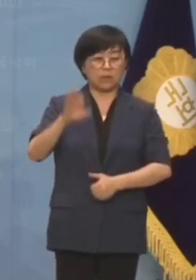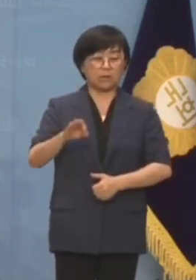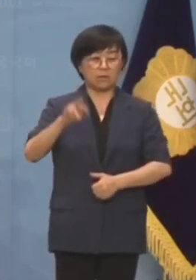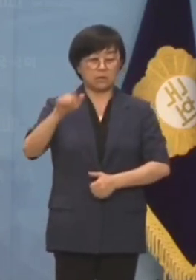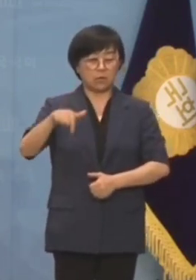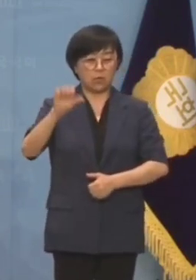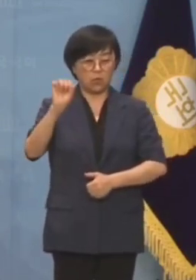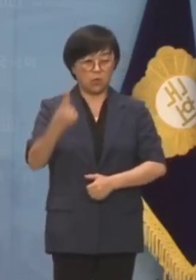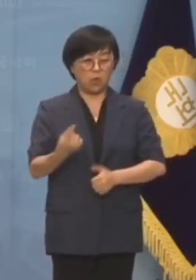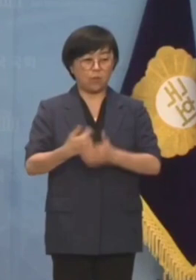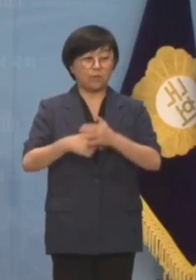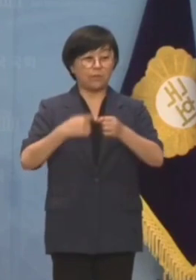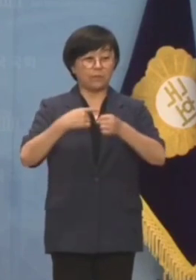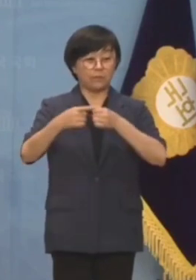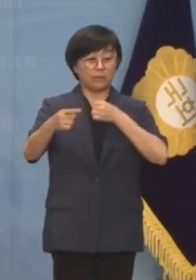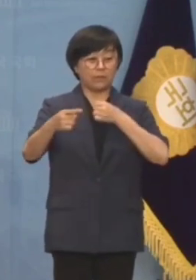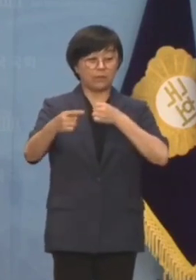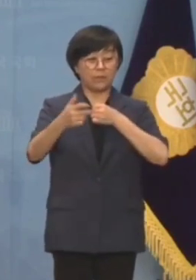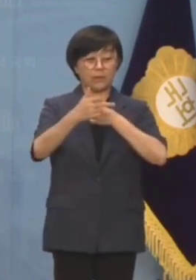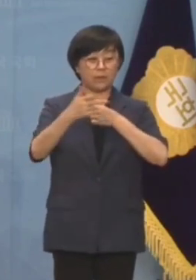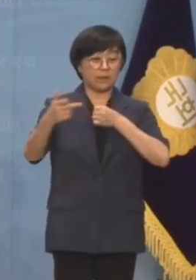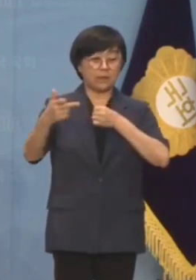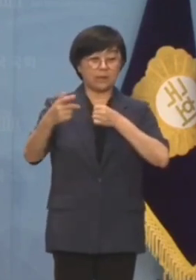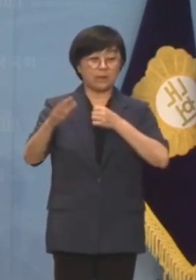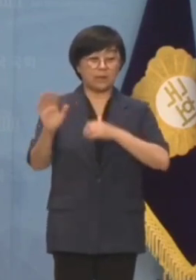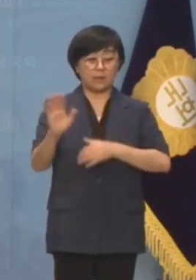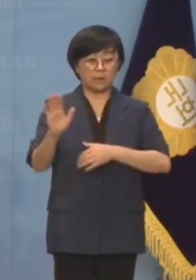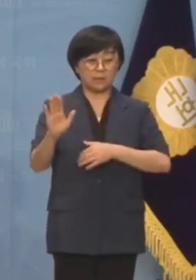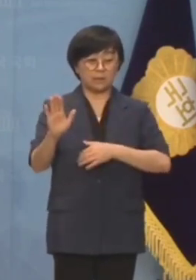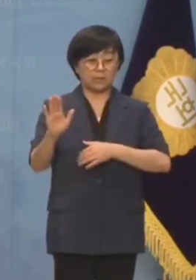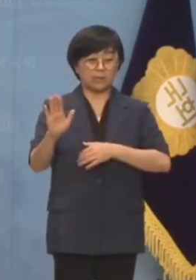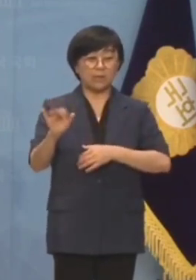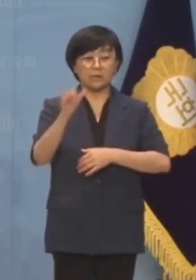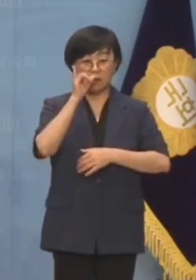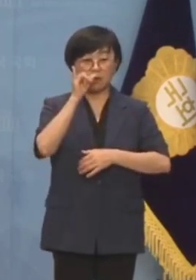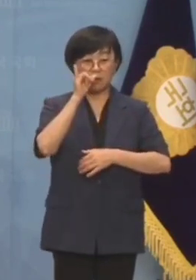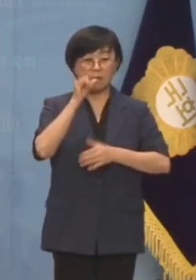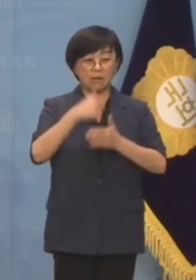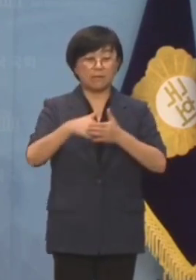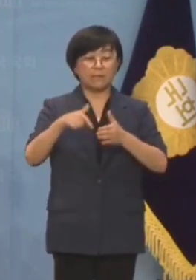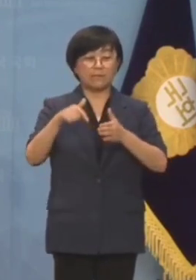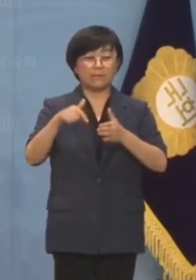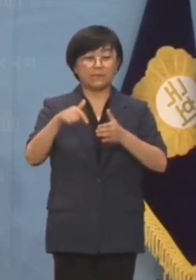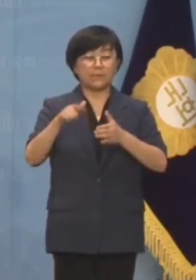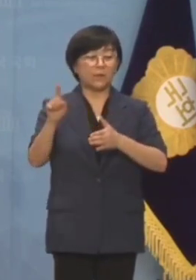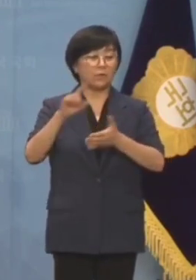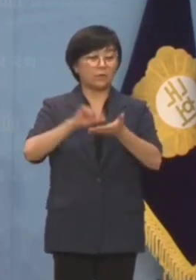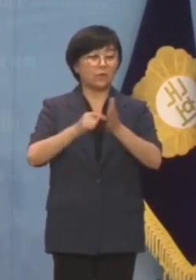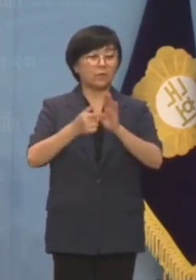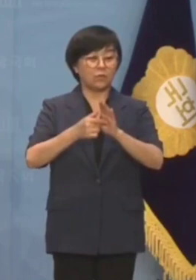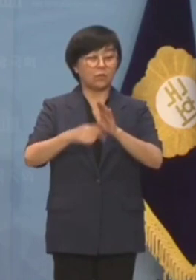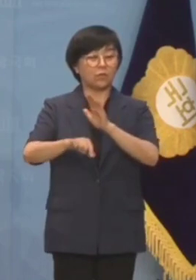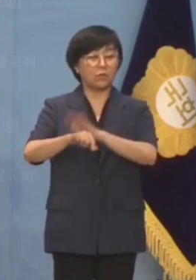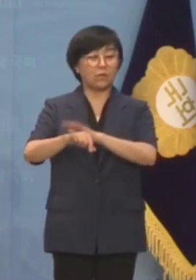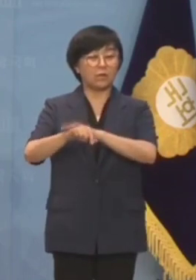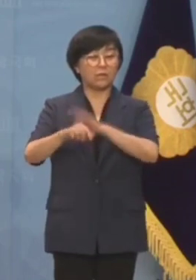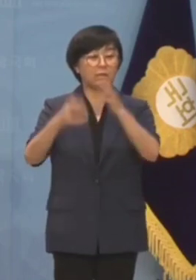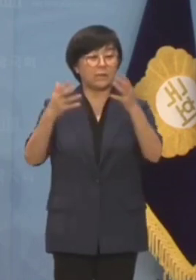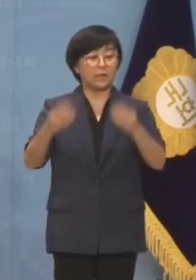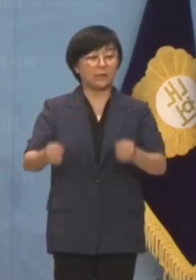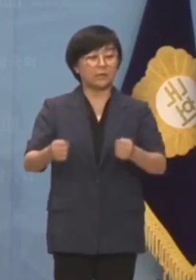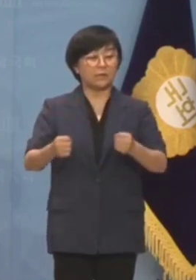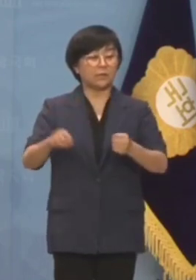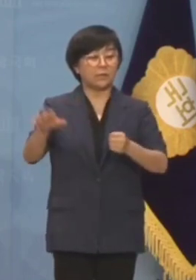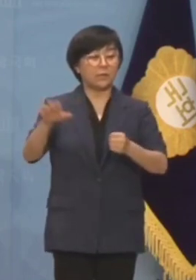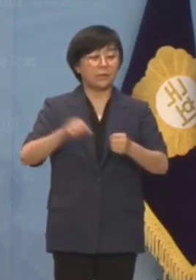총재는 내년에 큰 뭐 그게 아니겠나 거기서 어느 정도 우파가 많은 부분을